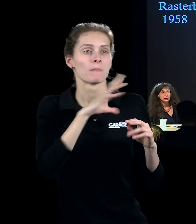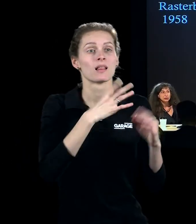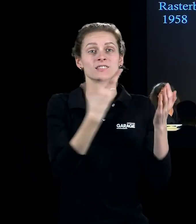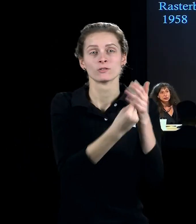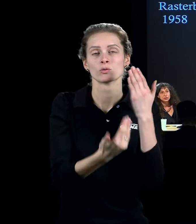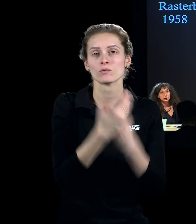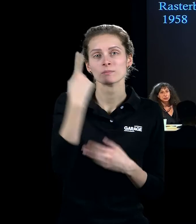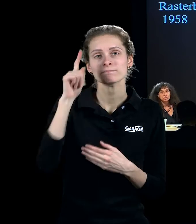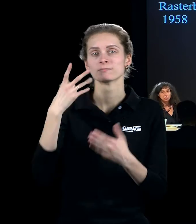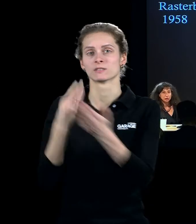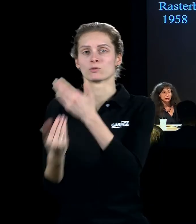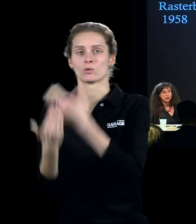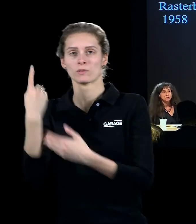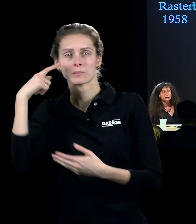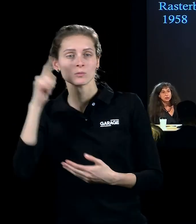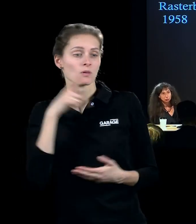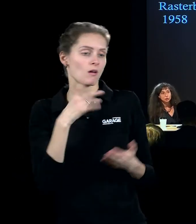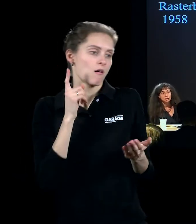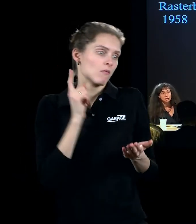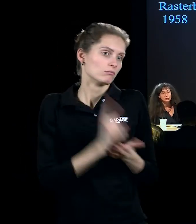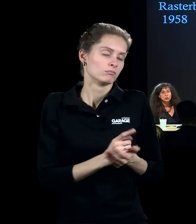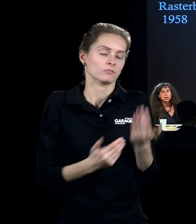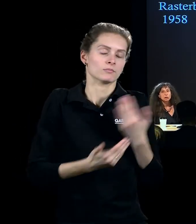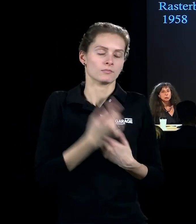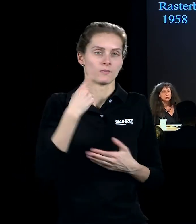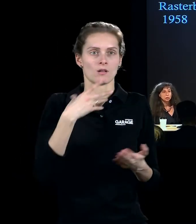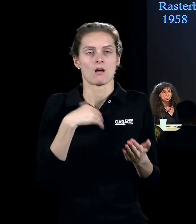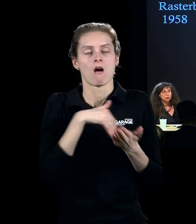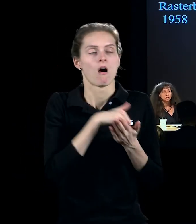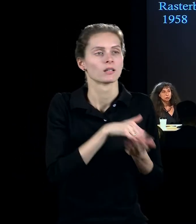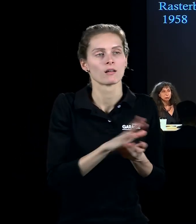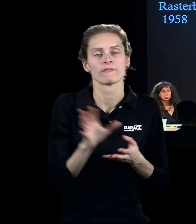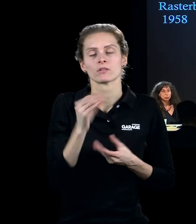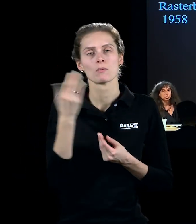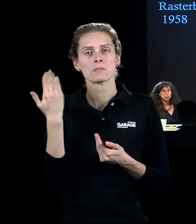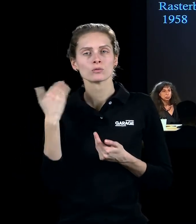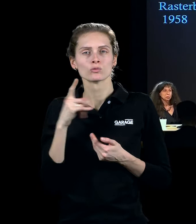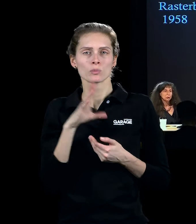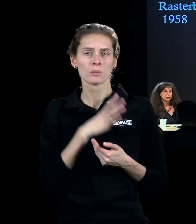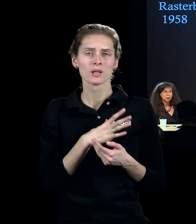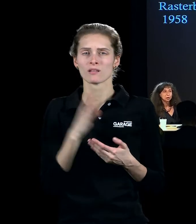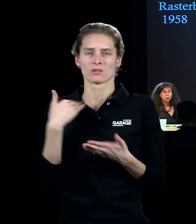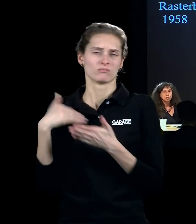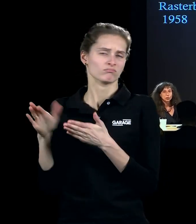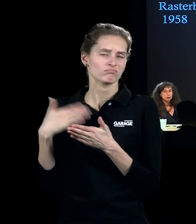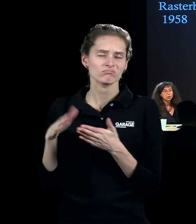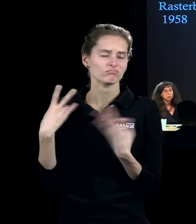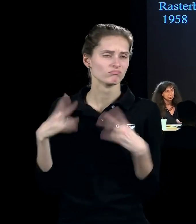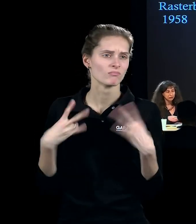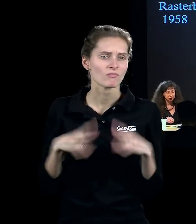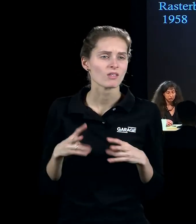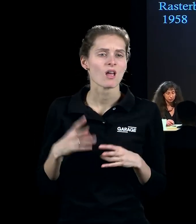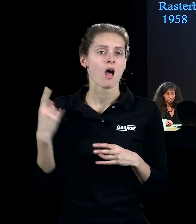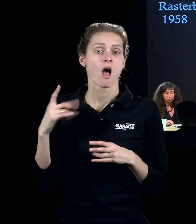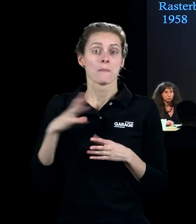и надо отказаться от этого, от психологизма, от антропоцентризма, от всей предыдущей культуры, которая ни к чему, кроме как к краху,